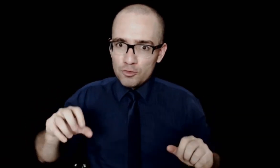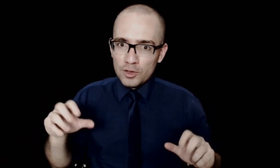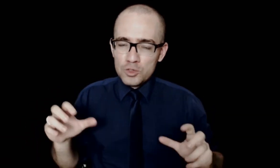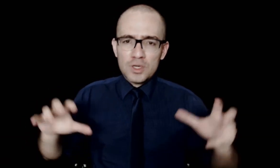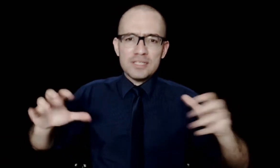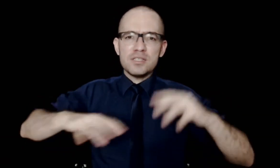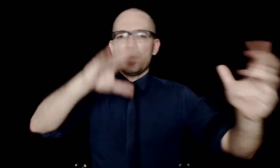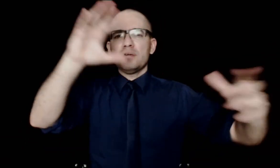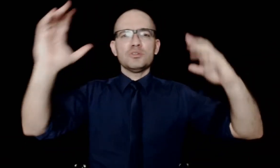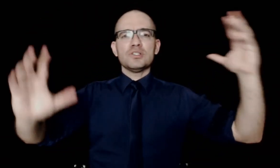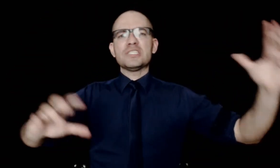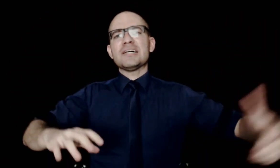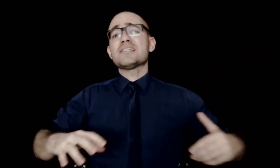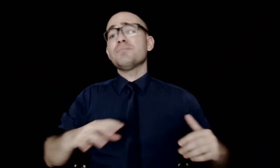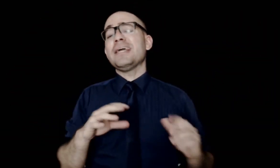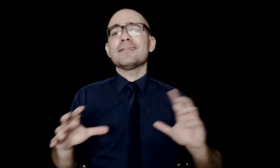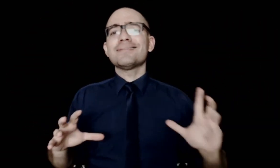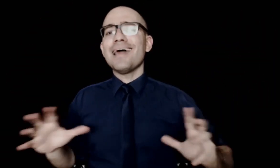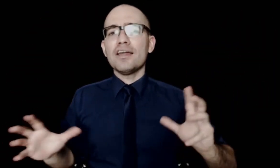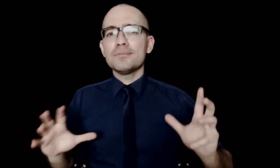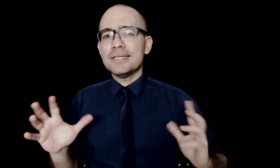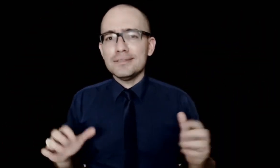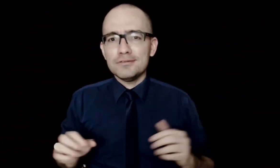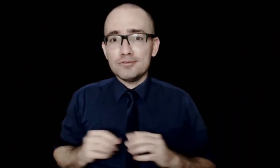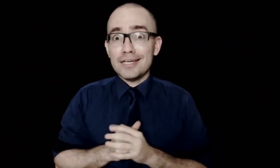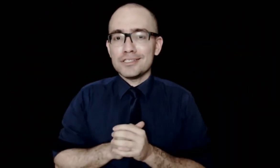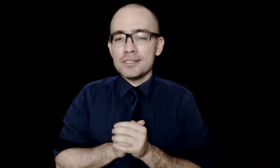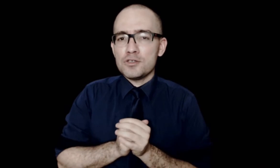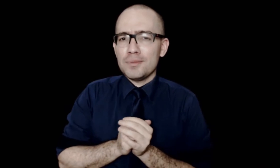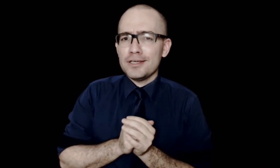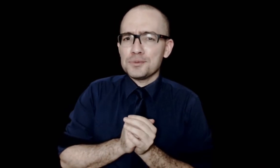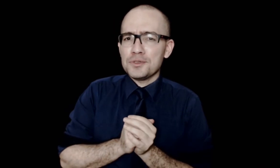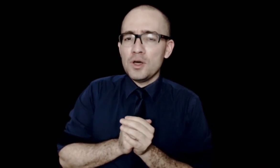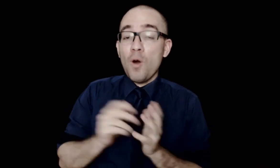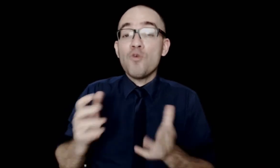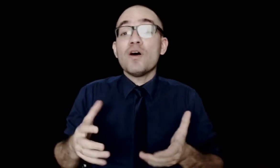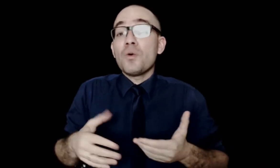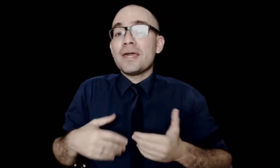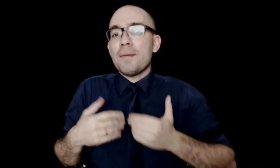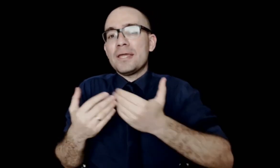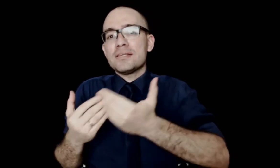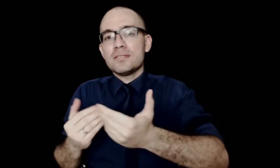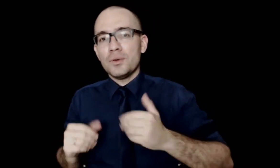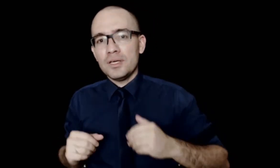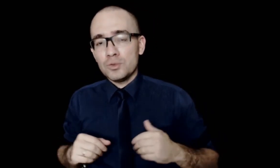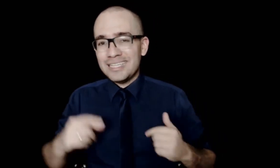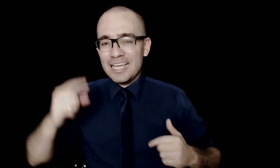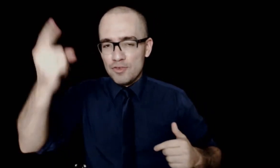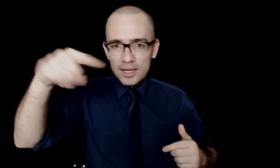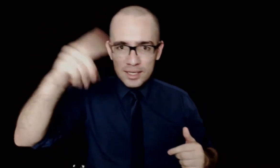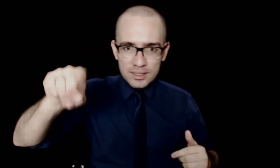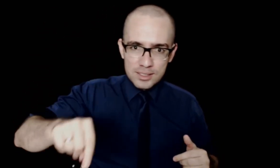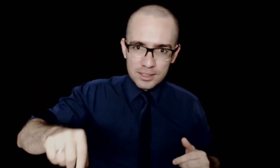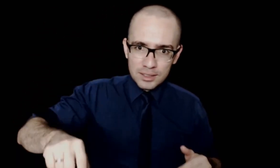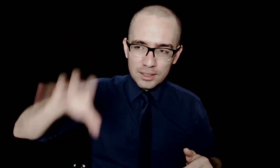Falou só em desempenho, de um modo geral, assim, bem etéreo, bem viajante mesmo. Ou falou que é apenas em teoria do que deveria ser